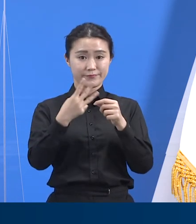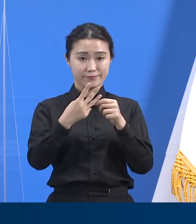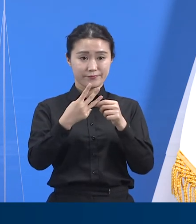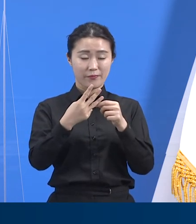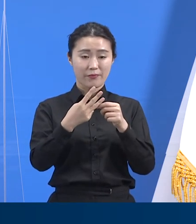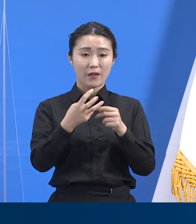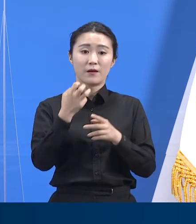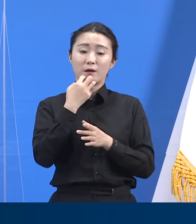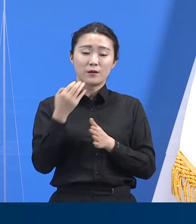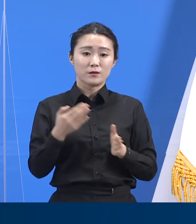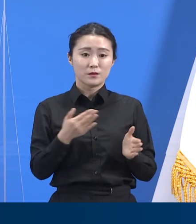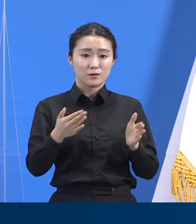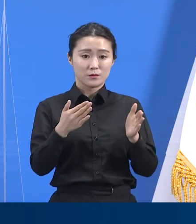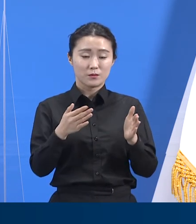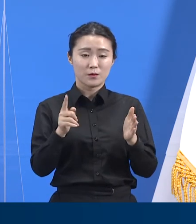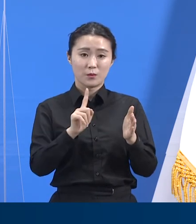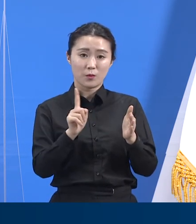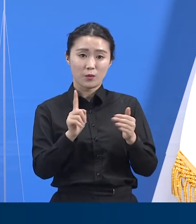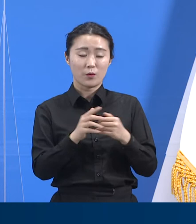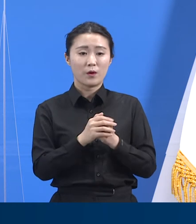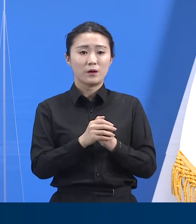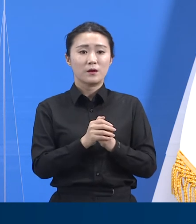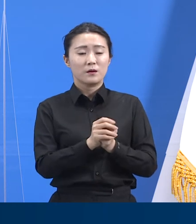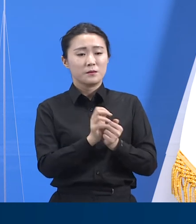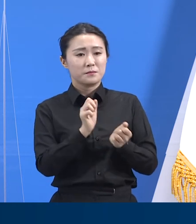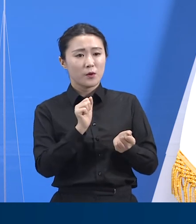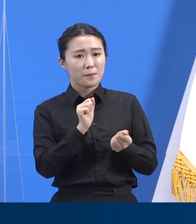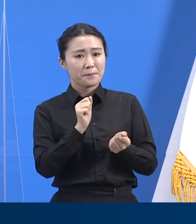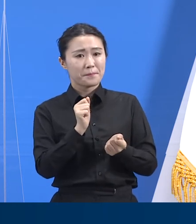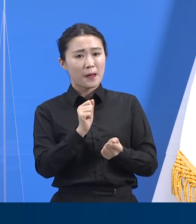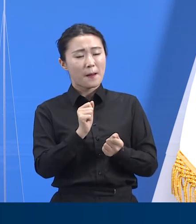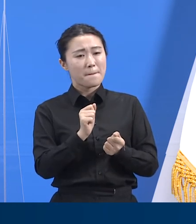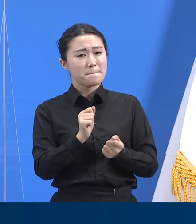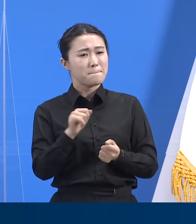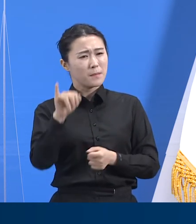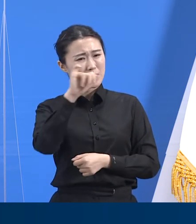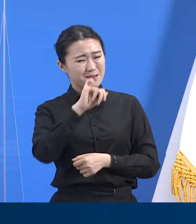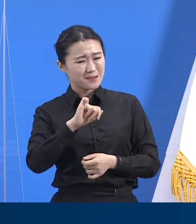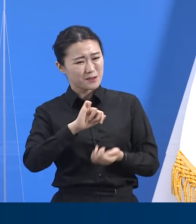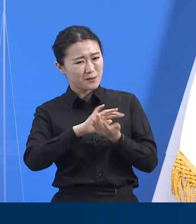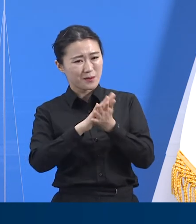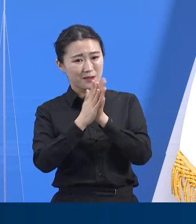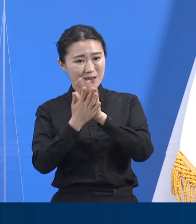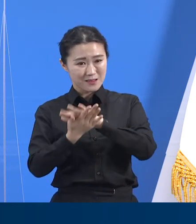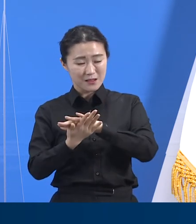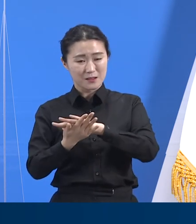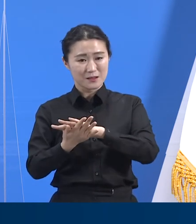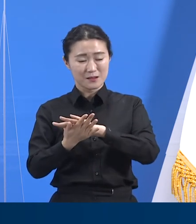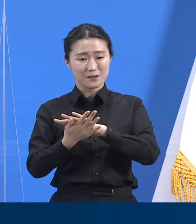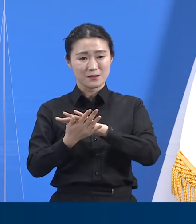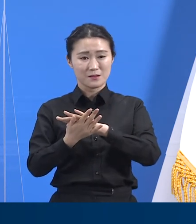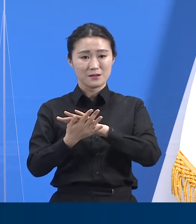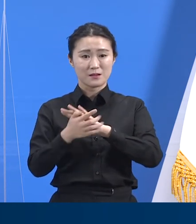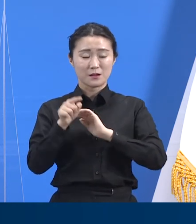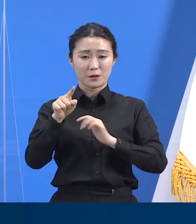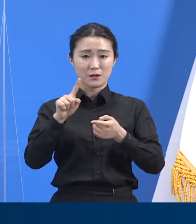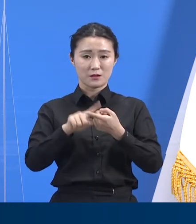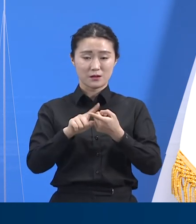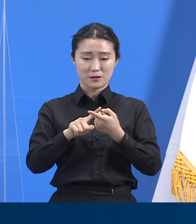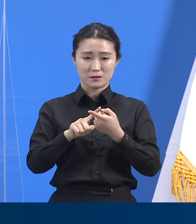도내 영국 변이주 관련 확진자는 변이 확정 사례가 203명, 역학적 관련 사례